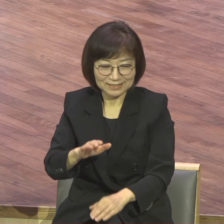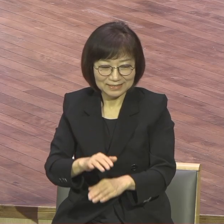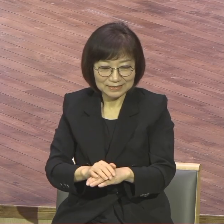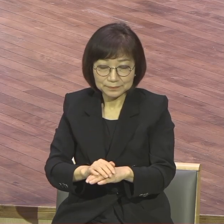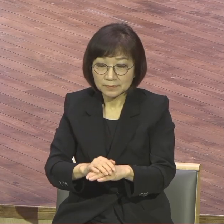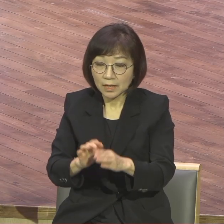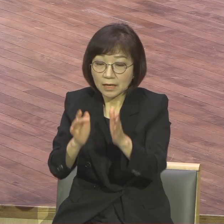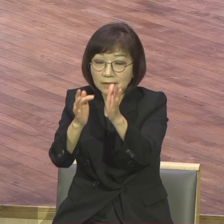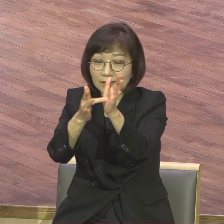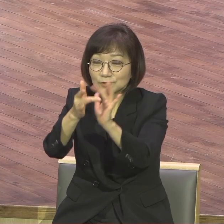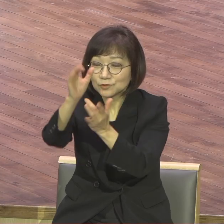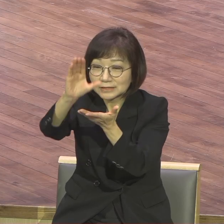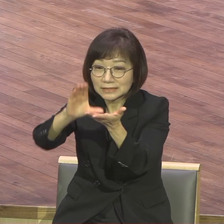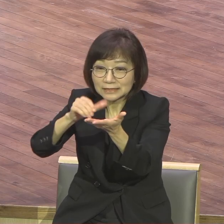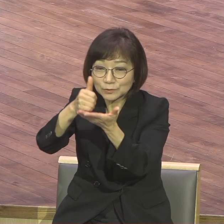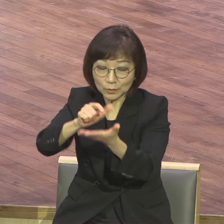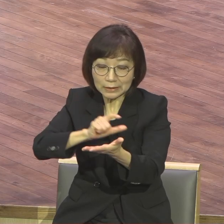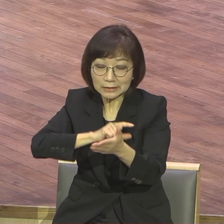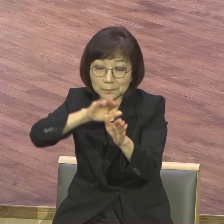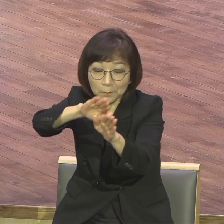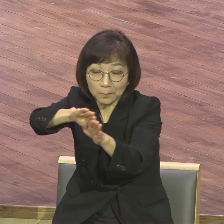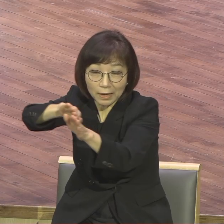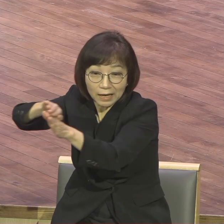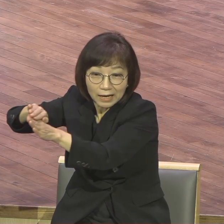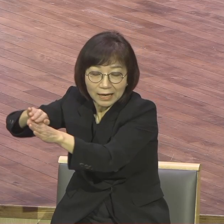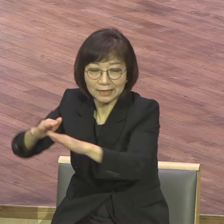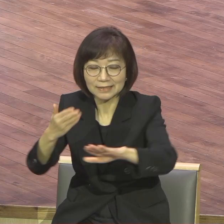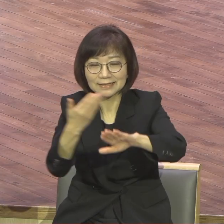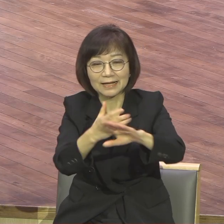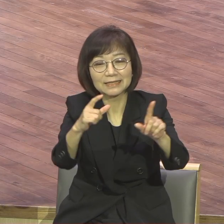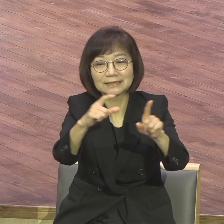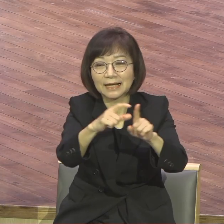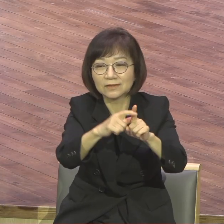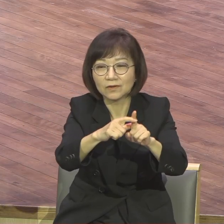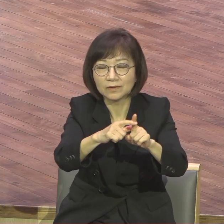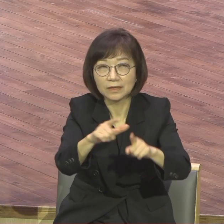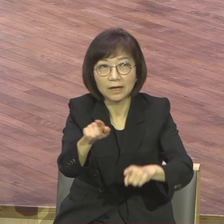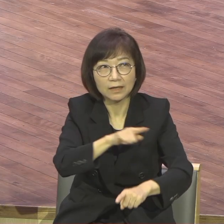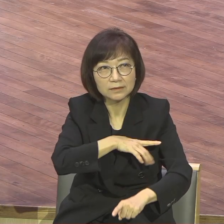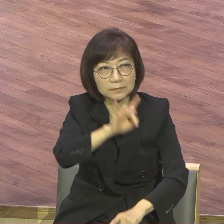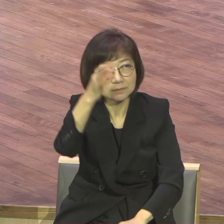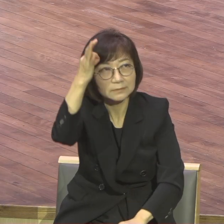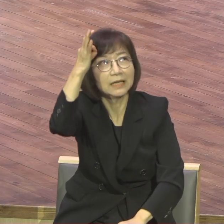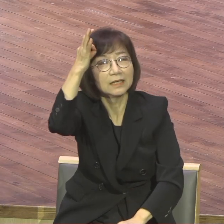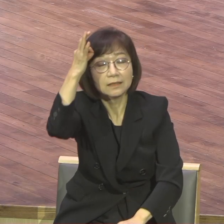예수 그리스도 그 외에 다른 단어를 한번 생각을 해봅시다. 무슨 생각이 떠올라요?